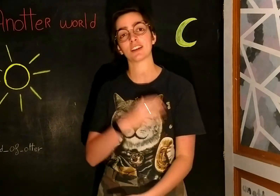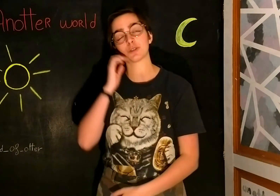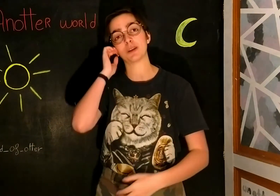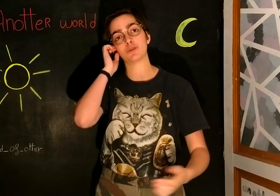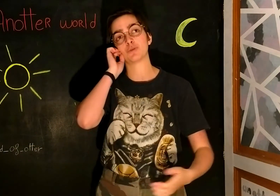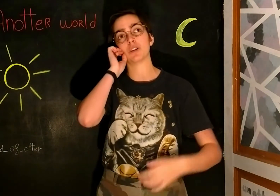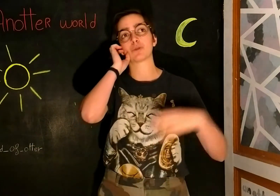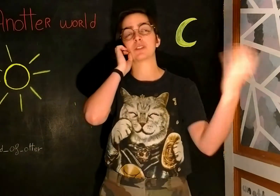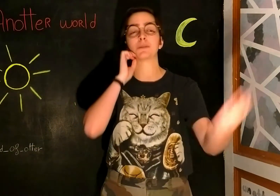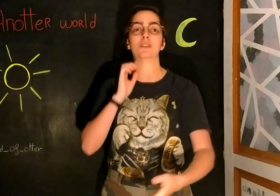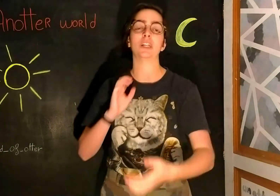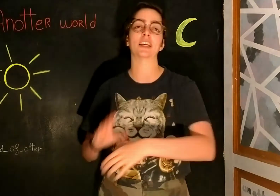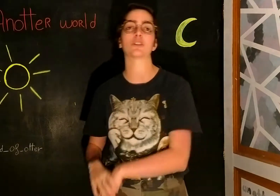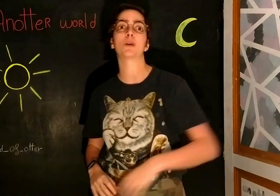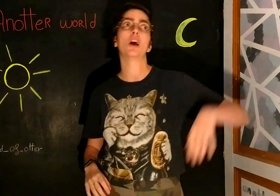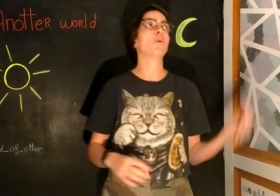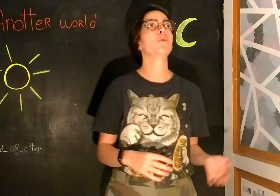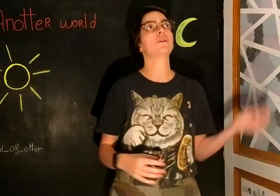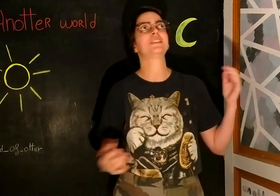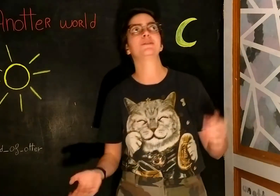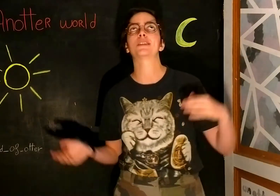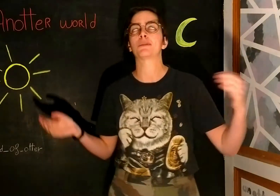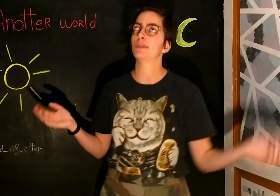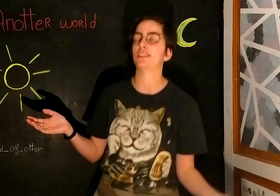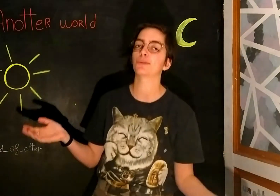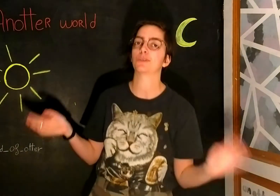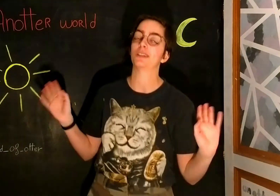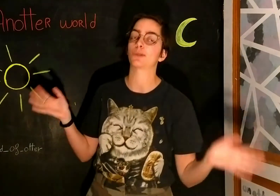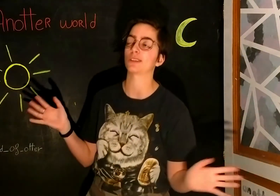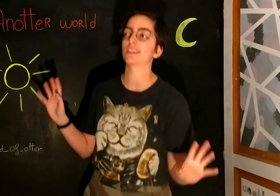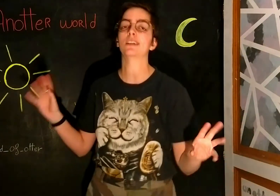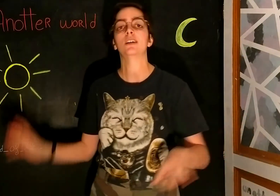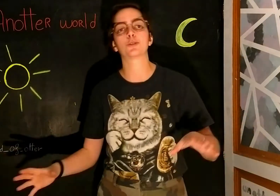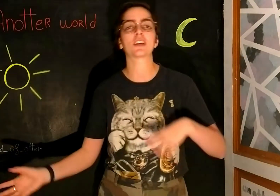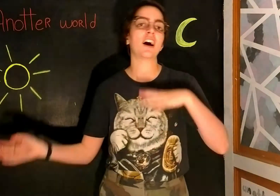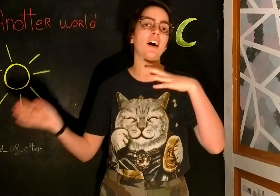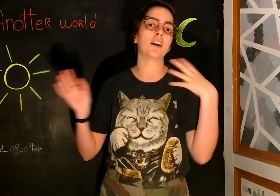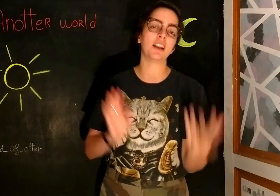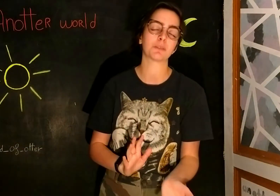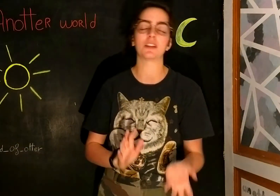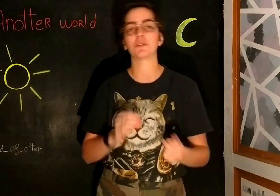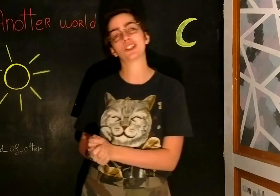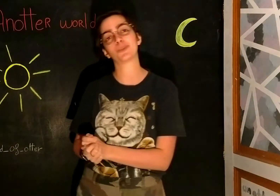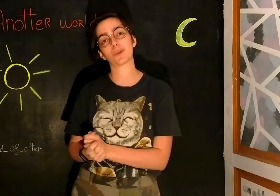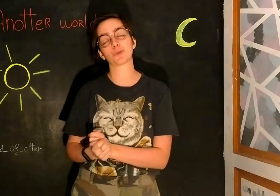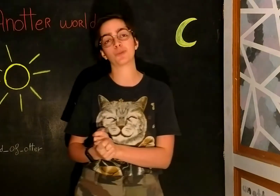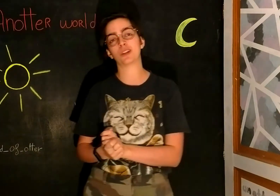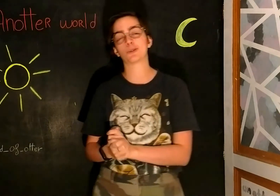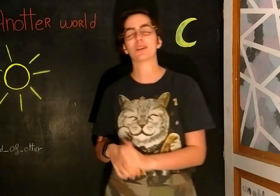semaines du mois, donc le samedi de la dernière semaine ou si le samedi, imaginons, c'est le 31. Ce sera la semaine-là de t'inspirer pour ton bullet journal